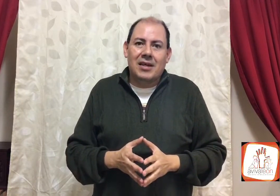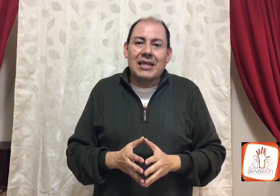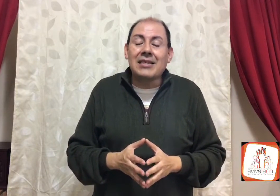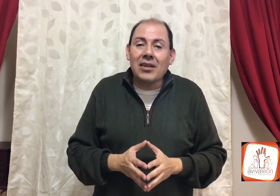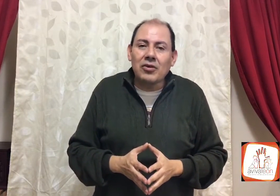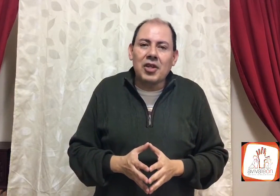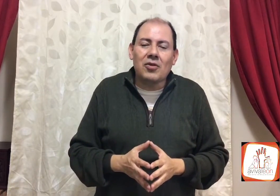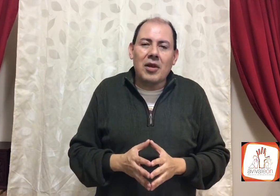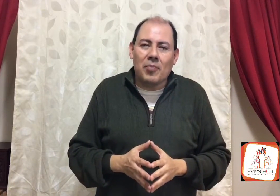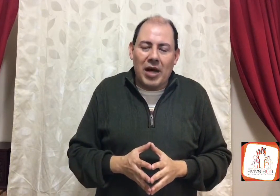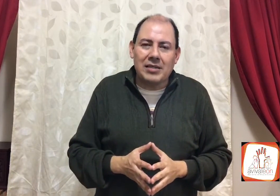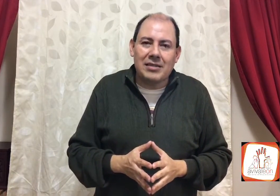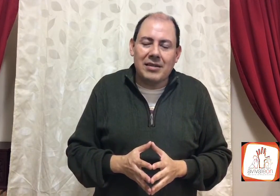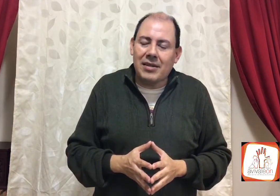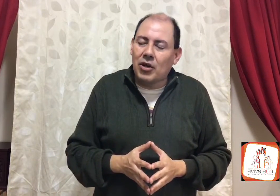que esta noche, tú le puedas decir, Dios,